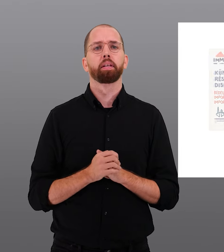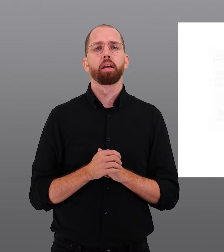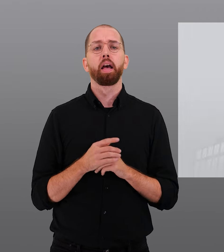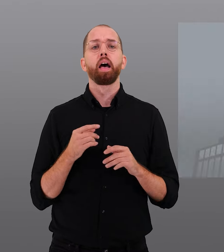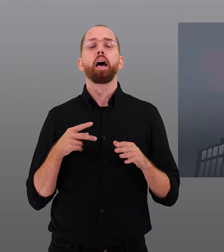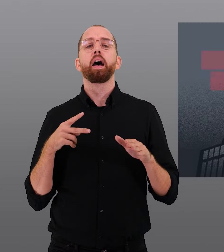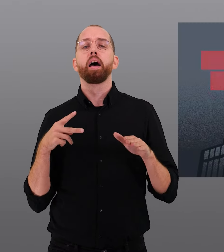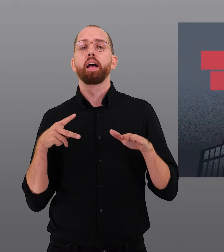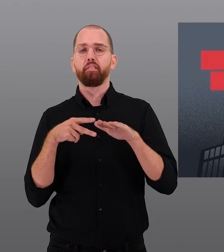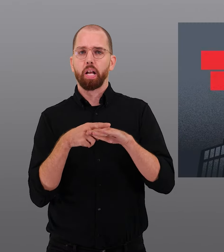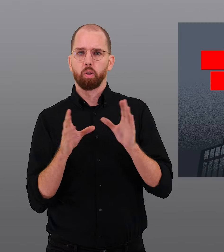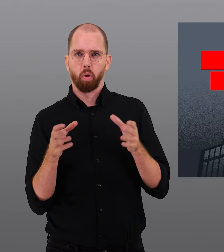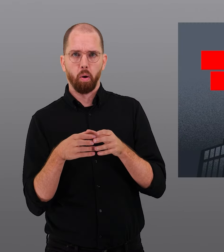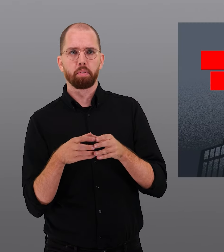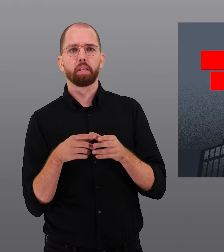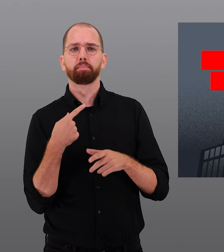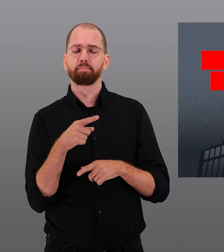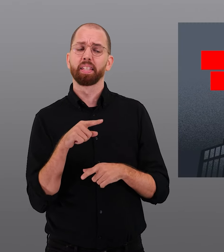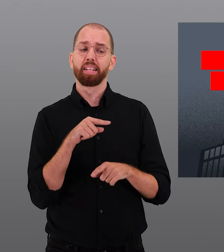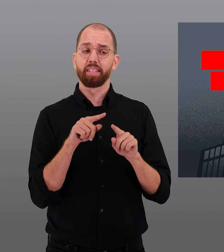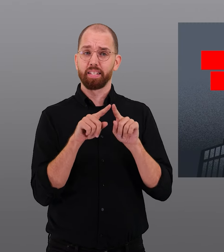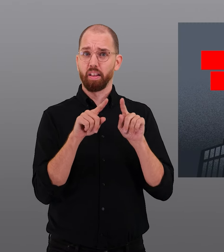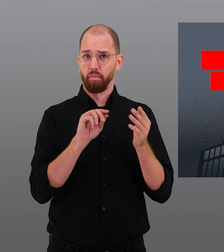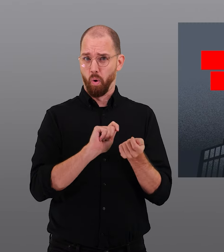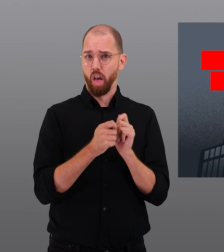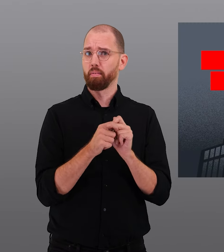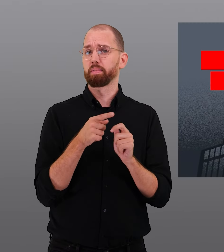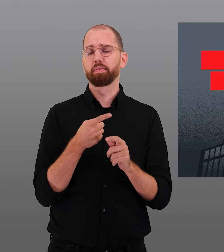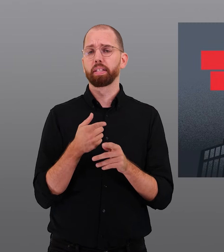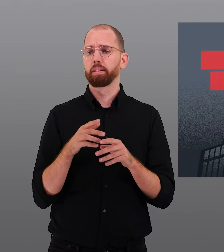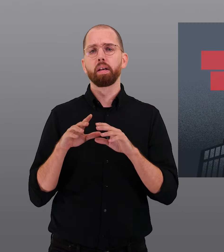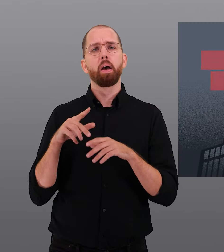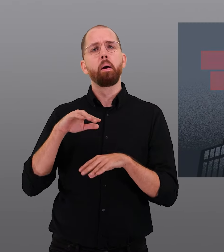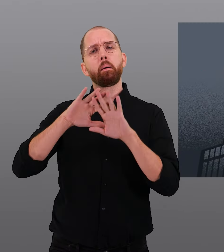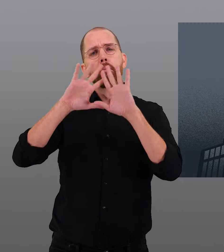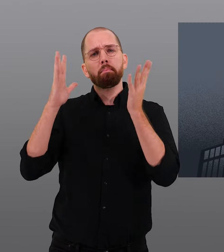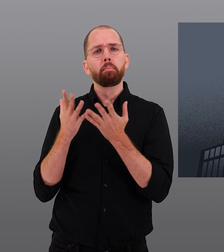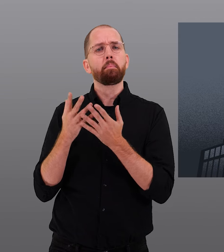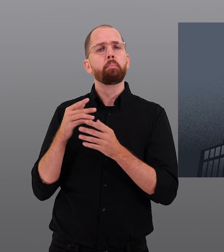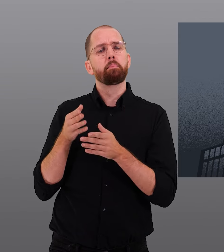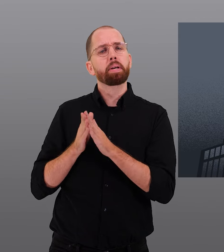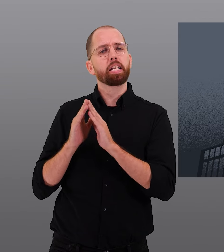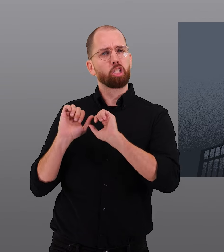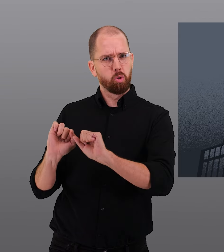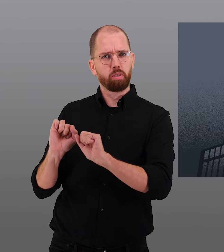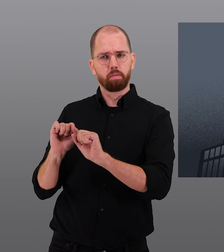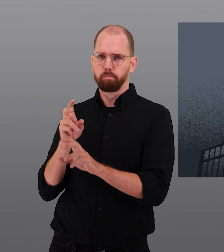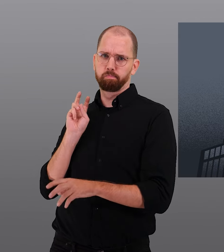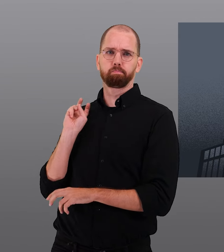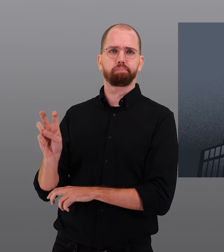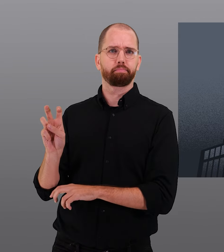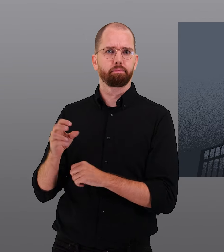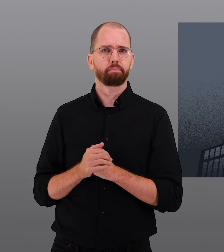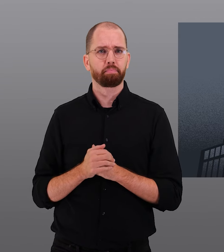Das Referendumskomitee argumentiert, dass die Vorlage Teil eines grossen Angriffs auf den Mieterschutz ist.